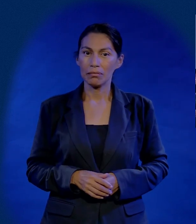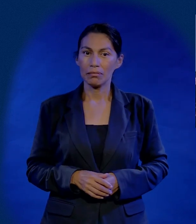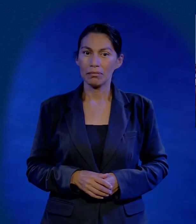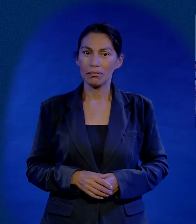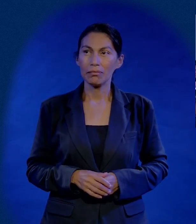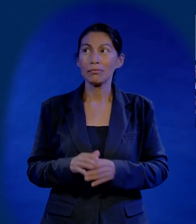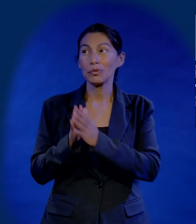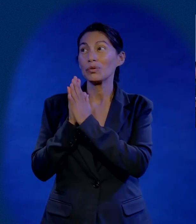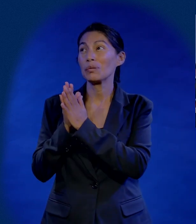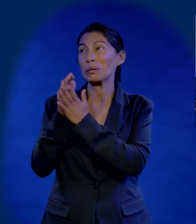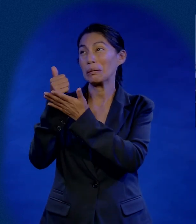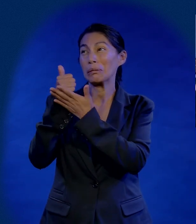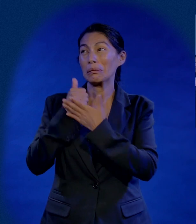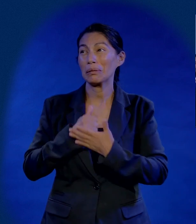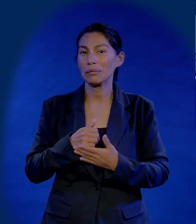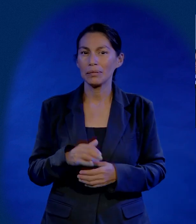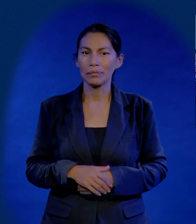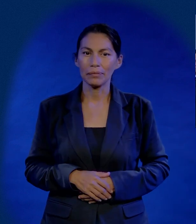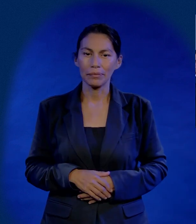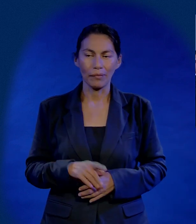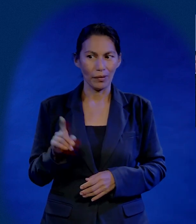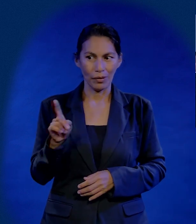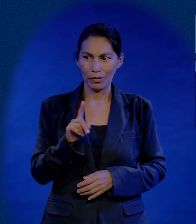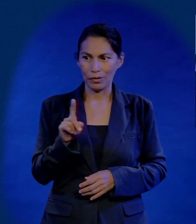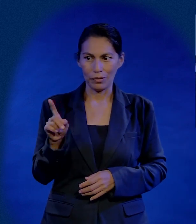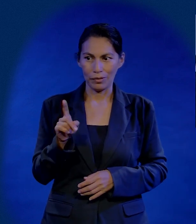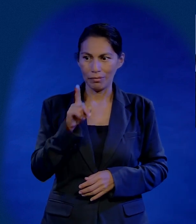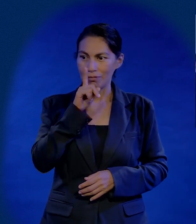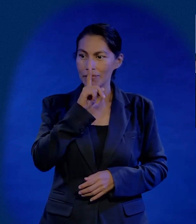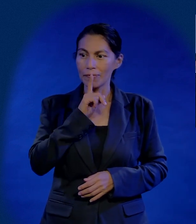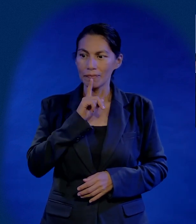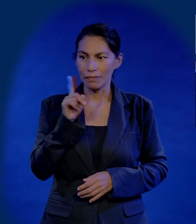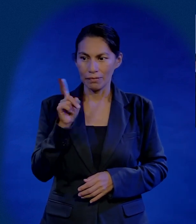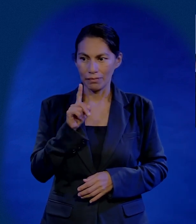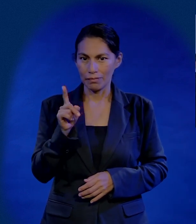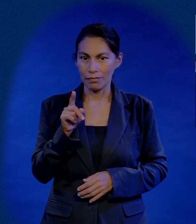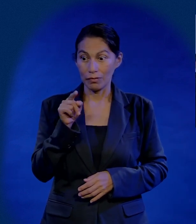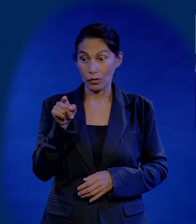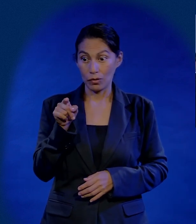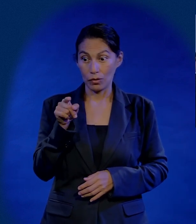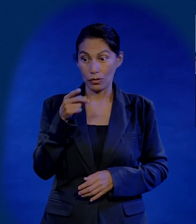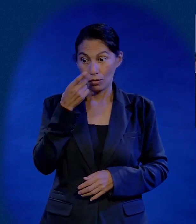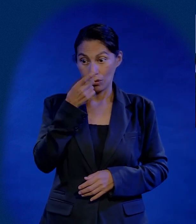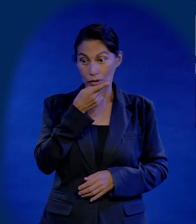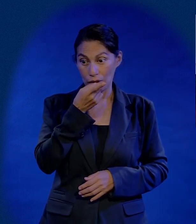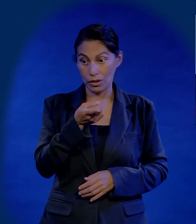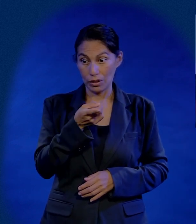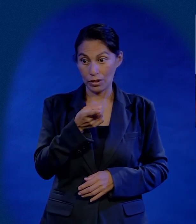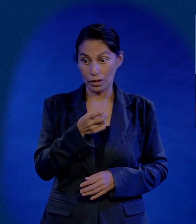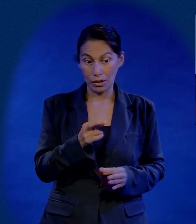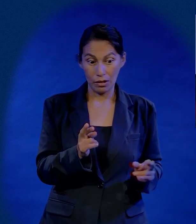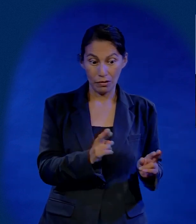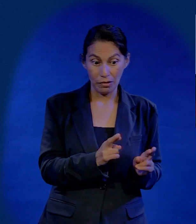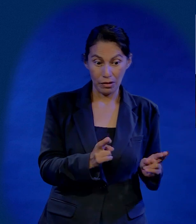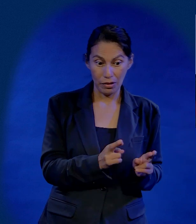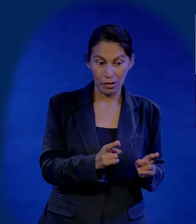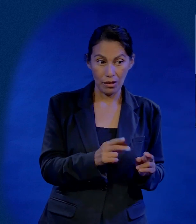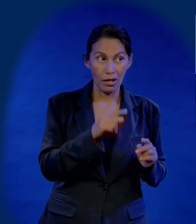Señor, ayúdame, ayúdame, ayúdame. S o S. Y entonces le dije, no, no, no, no, no te mentí. Tú